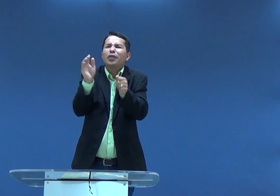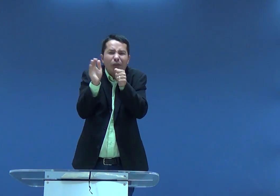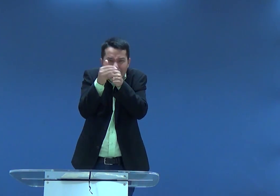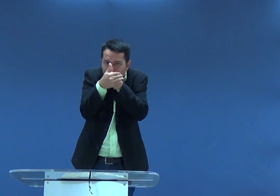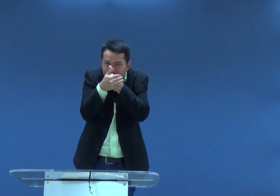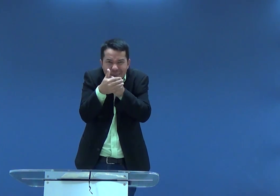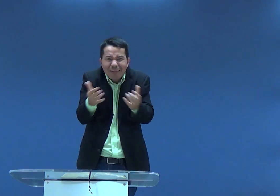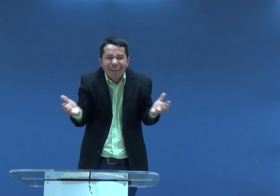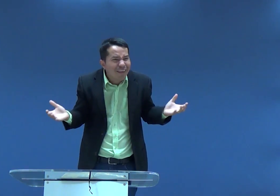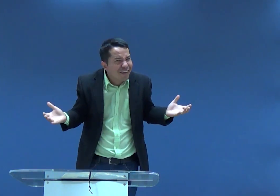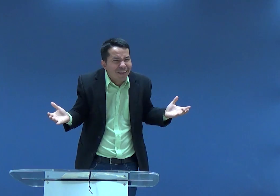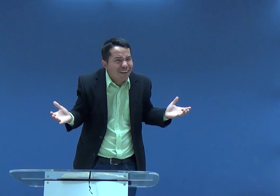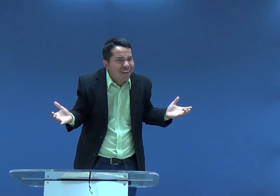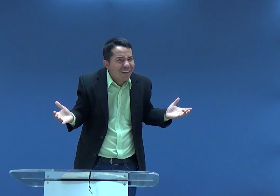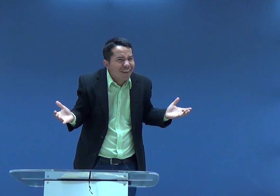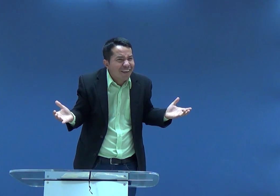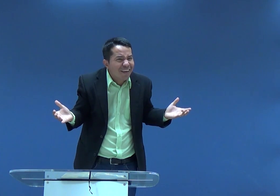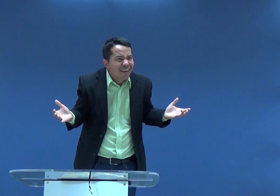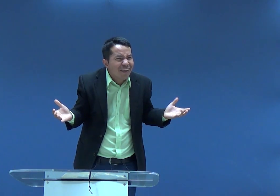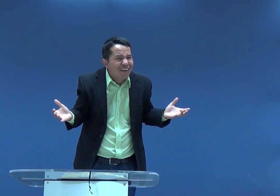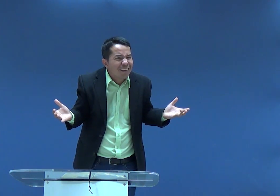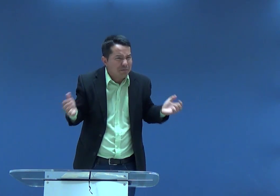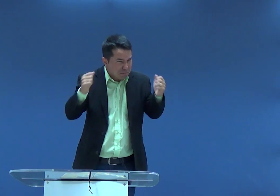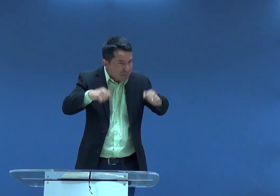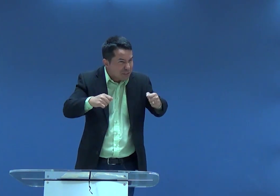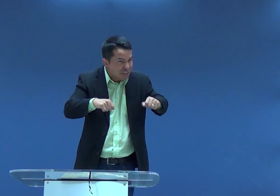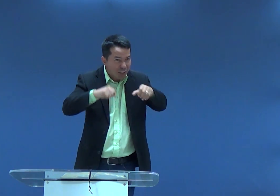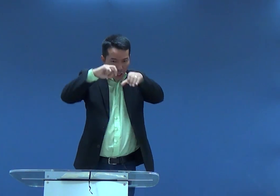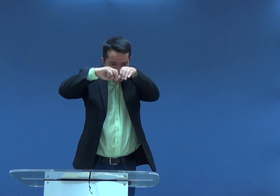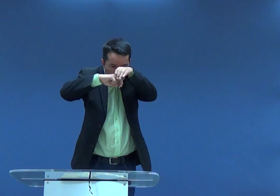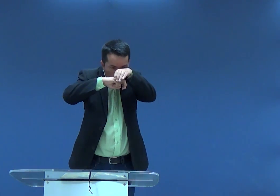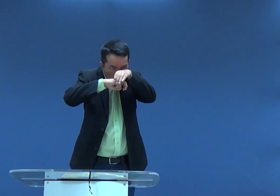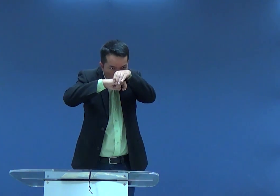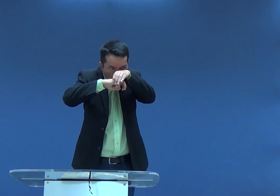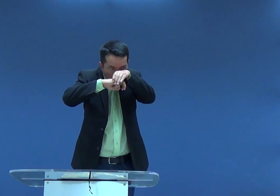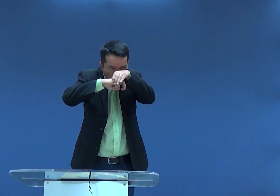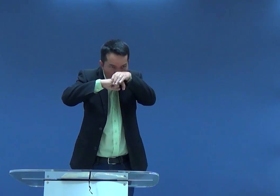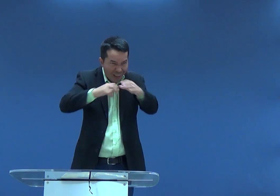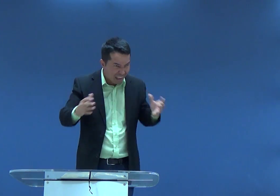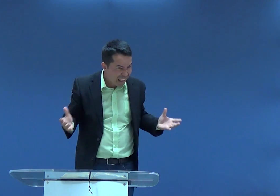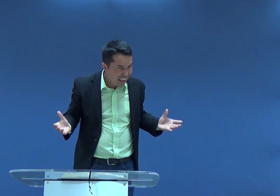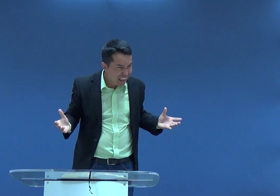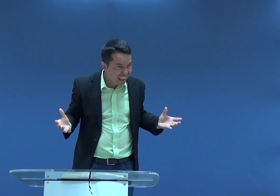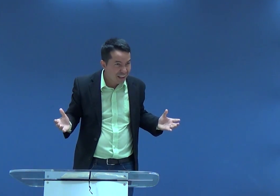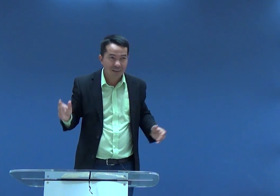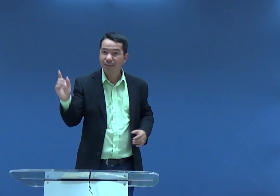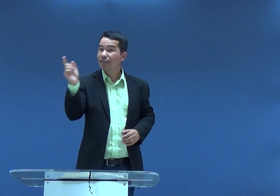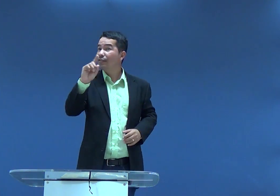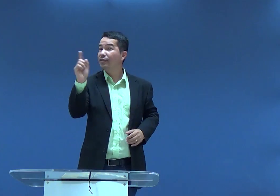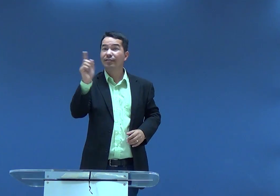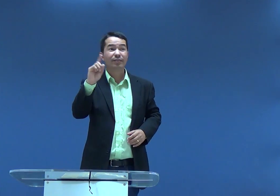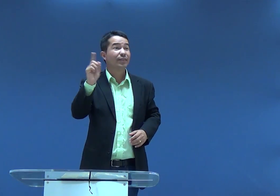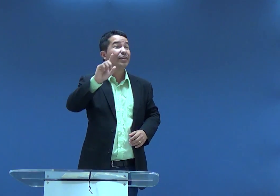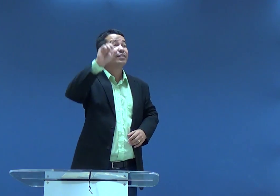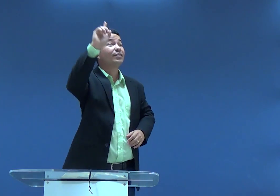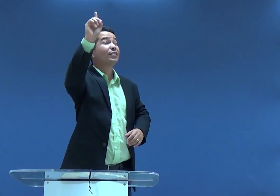vitorioso. Para que se esconder? Você precisa disso? Ficar escondido para que ninguém te veja? Não.